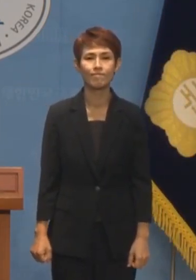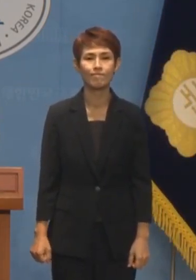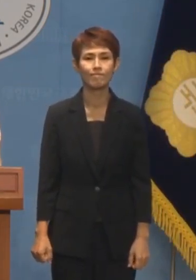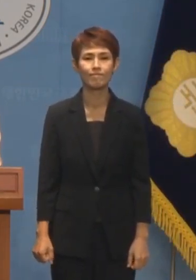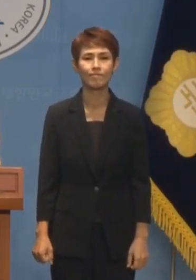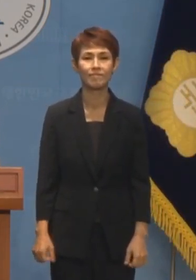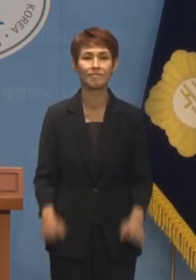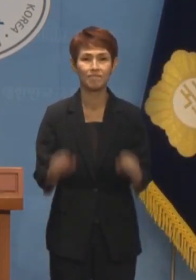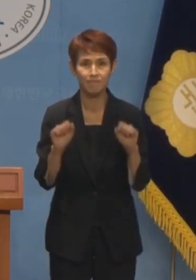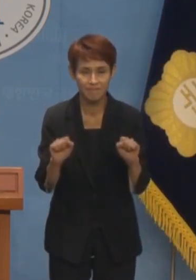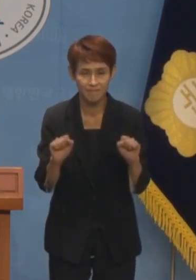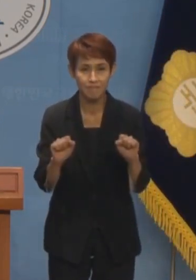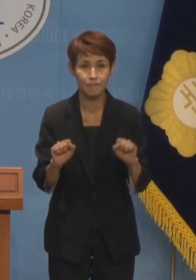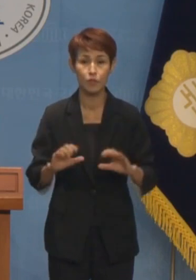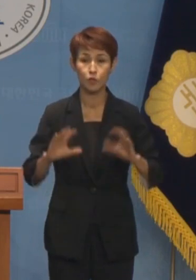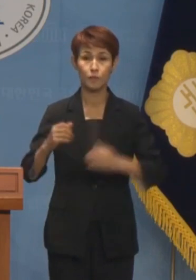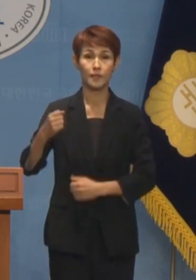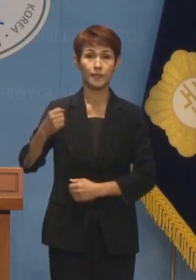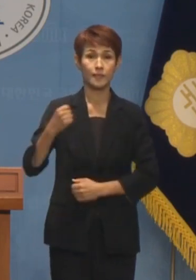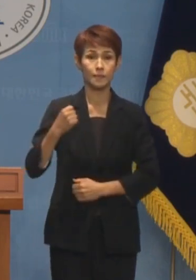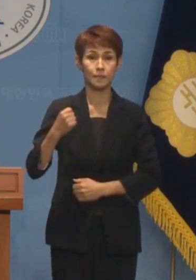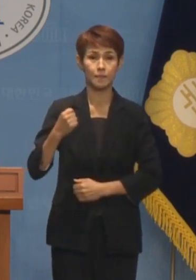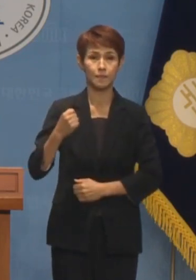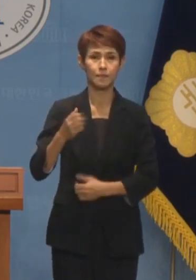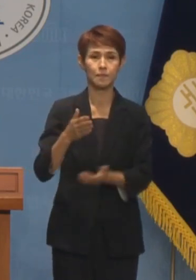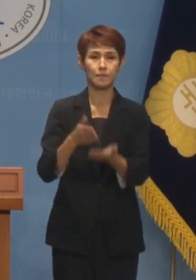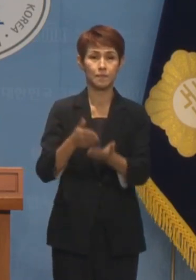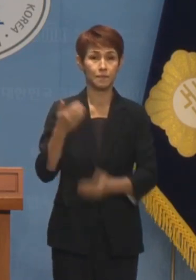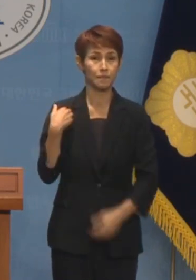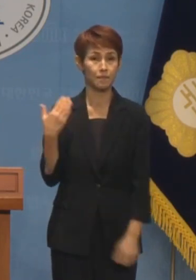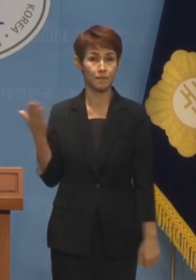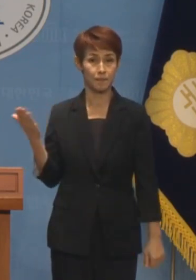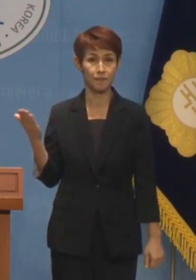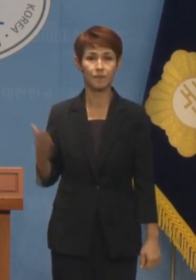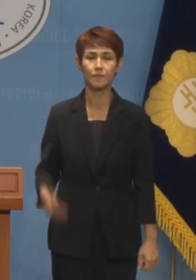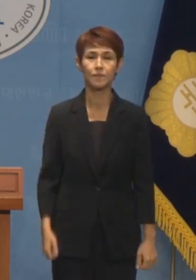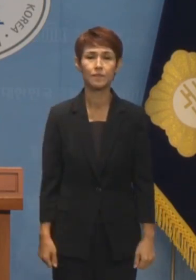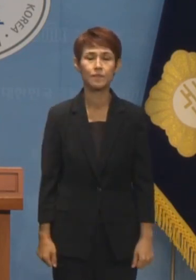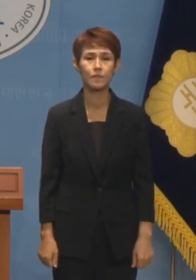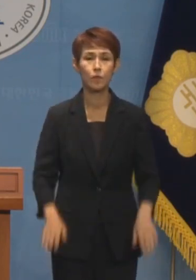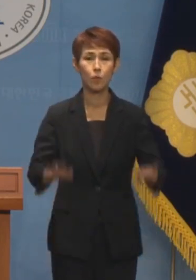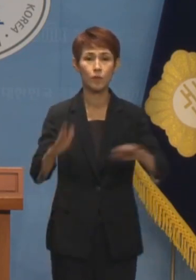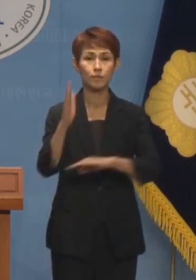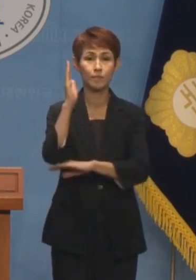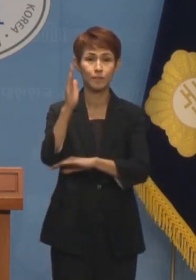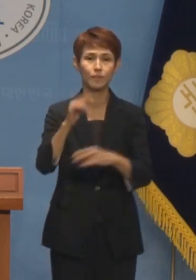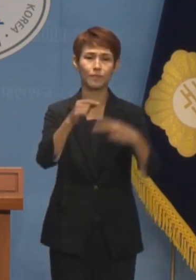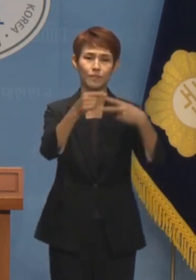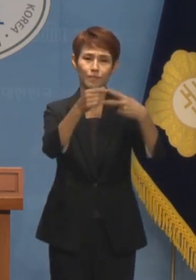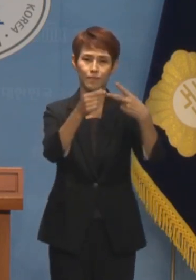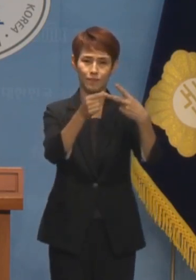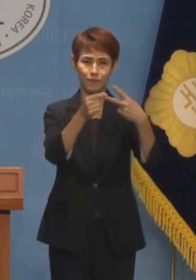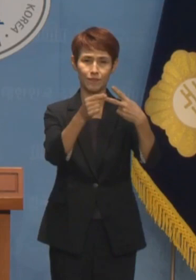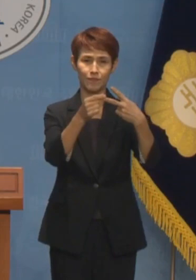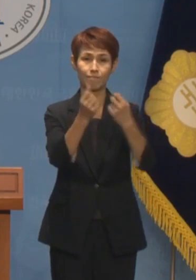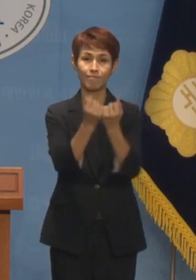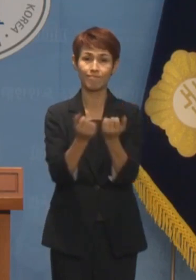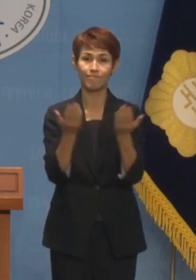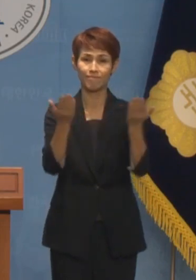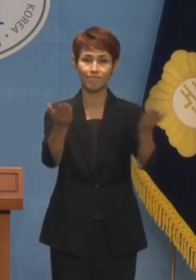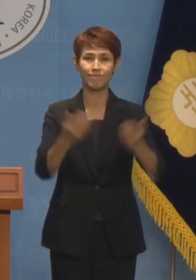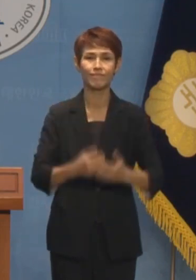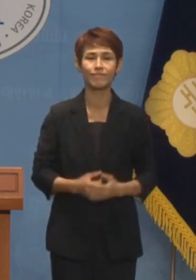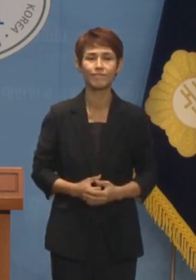안녕하십니까 국민의힘 김연주 대변인인데요 오늘 두 가지 논평에 대해서 온마이크 하도록